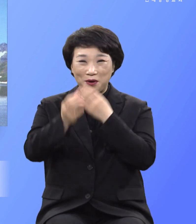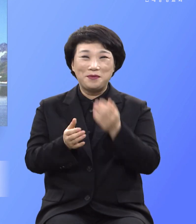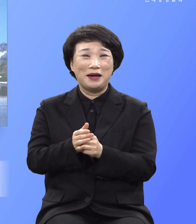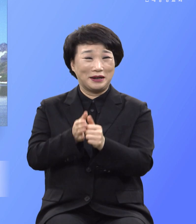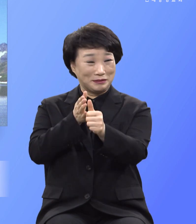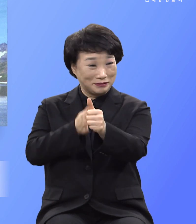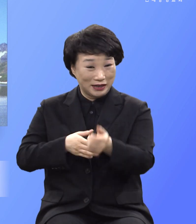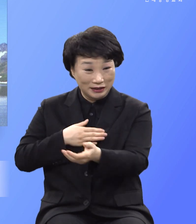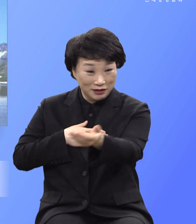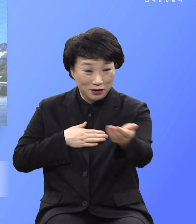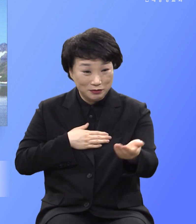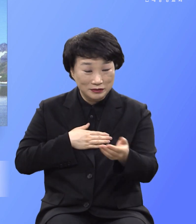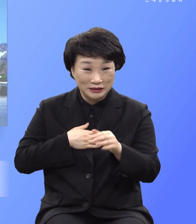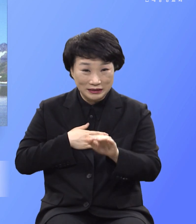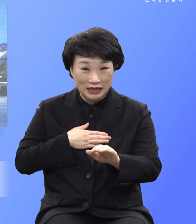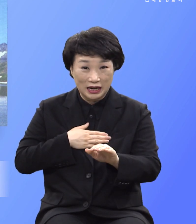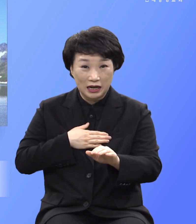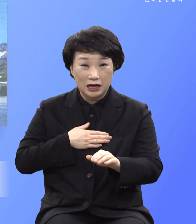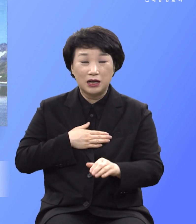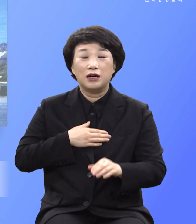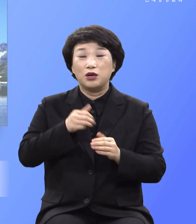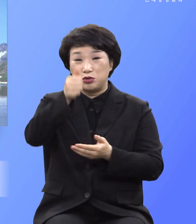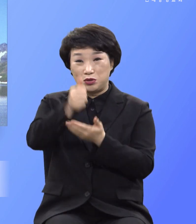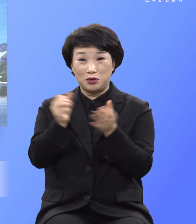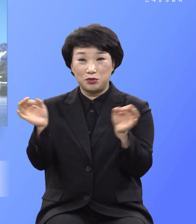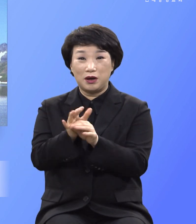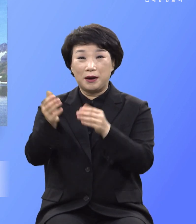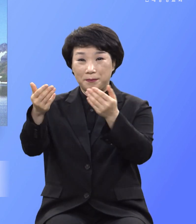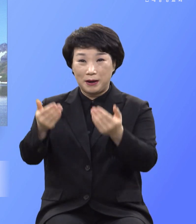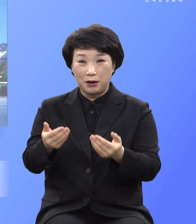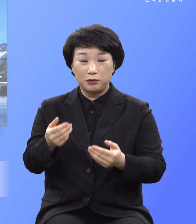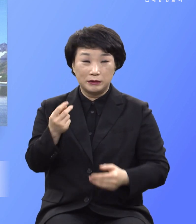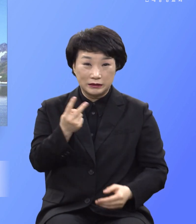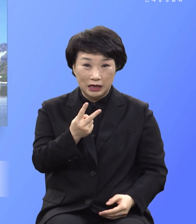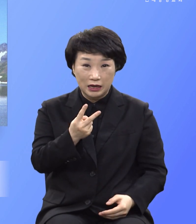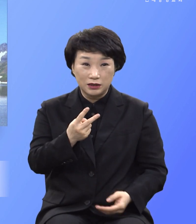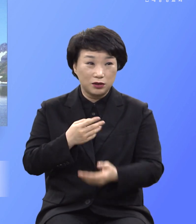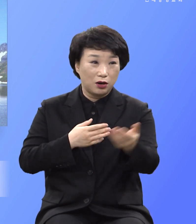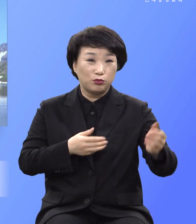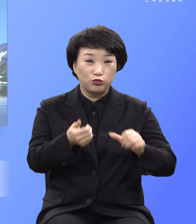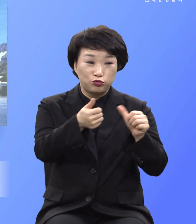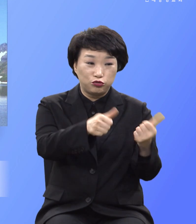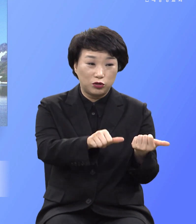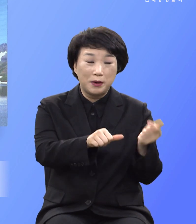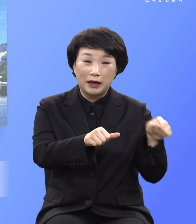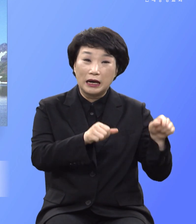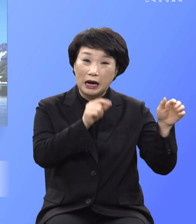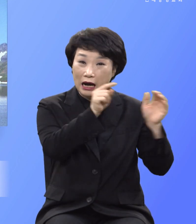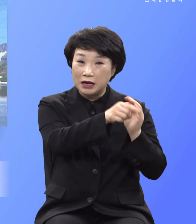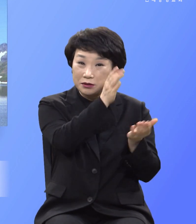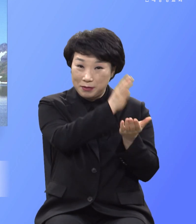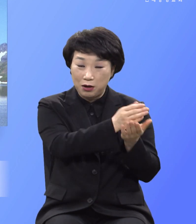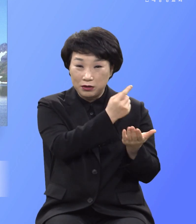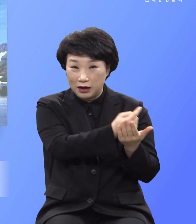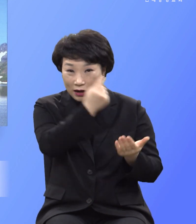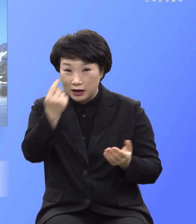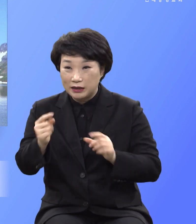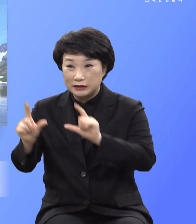오고 속죄받고 다시 죽음에서 벗어나도 영원히 살려고 말씀을